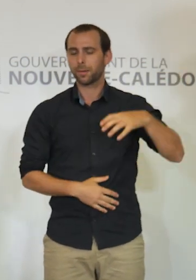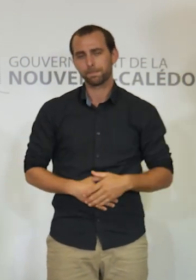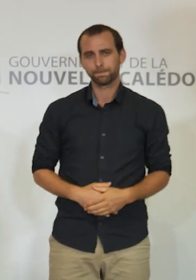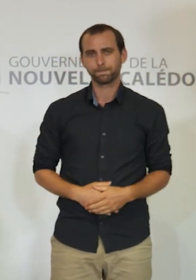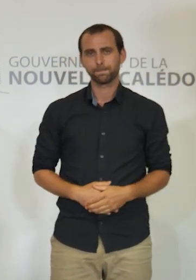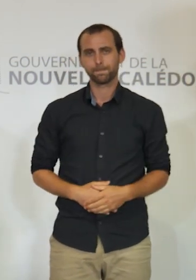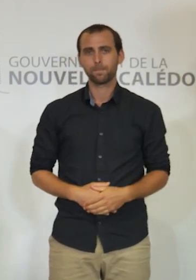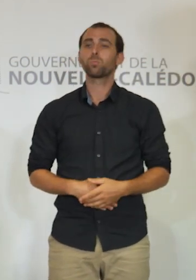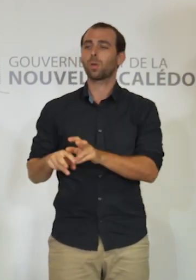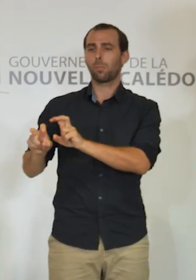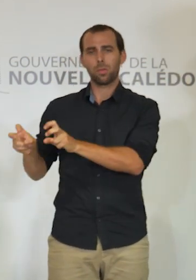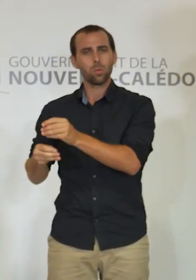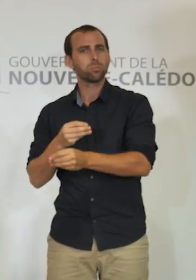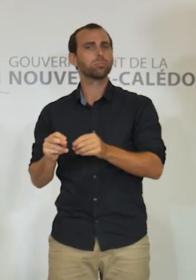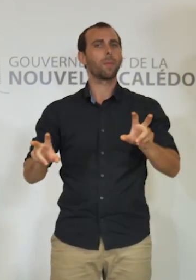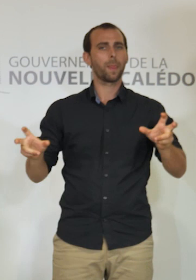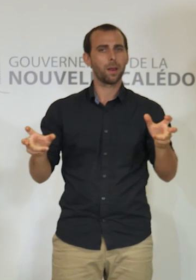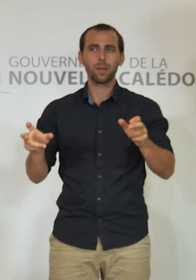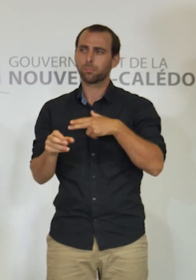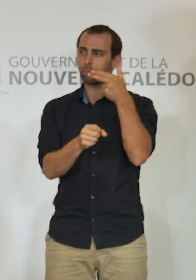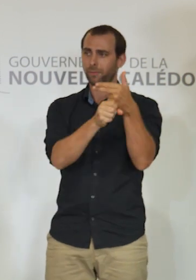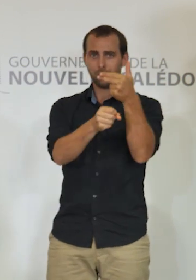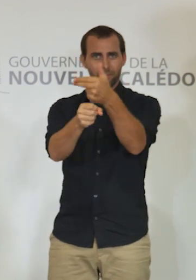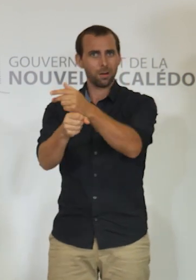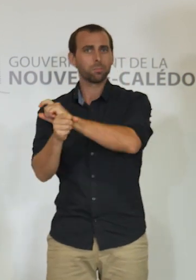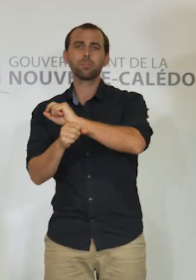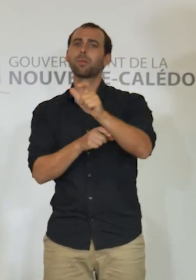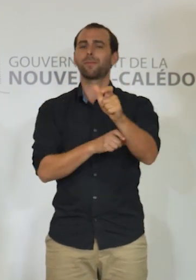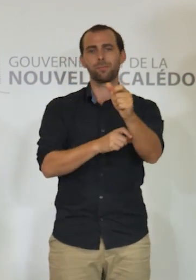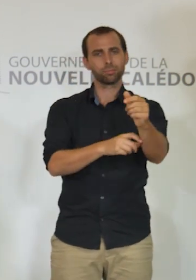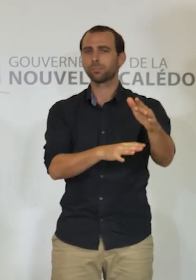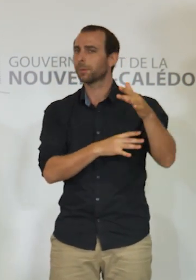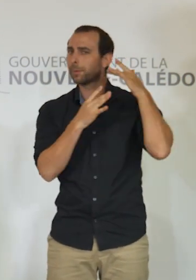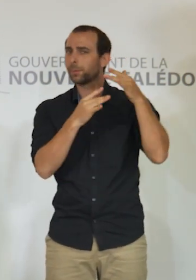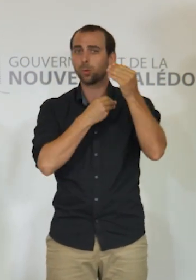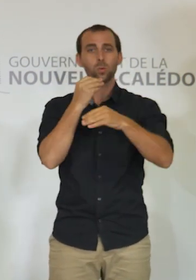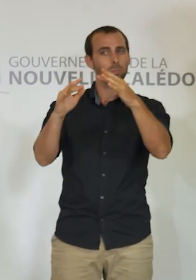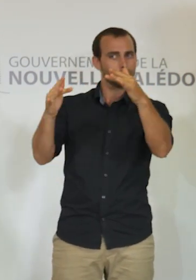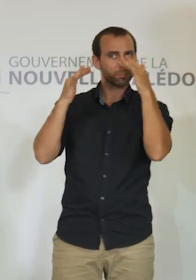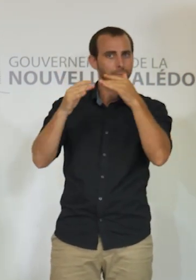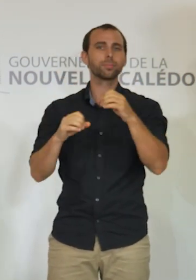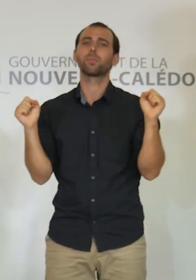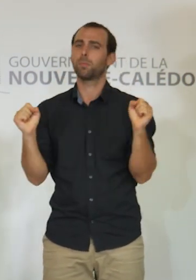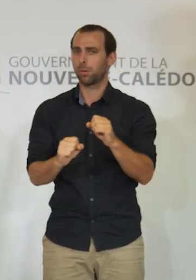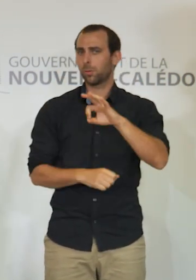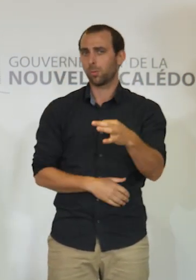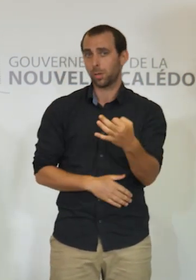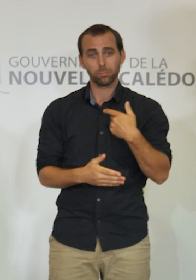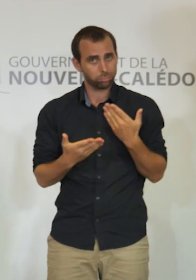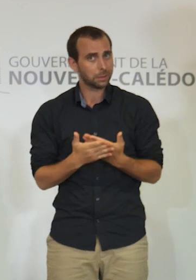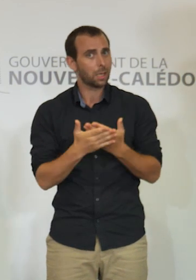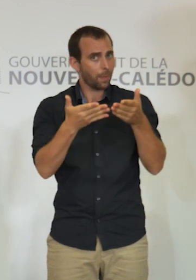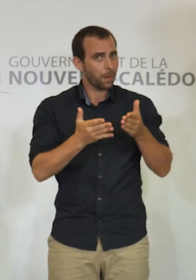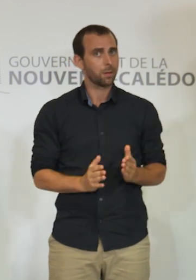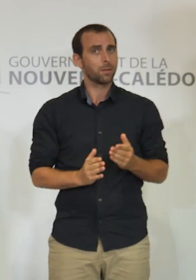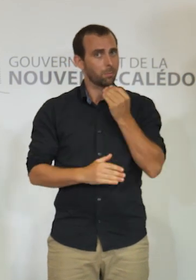télédiffusion ou la radiodiffusion des offices, décidée en pleine concertation avec les autorités religieuses, permettra, je l'espère, à chacun de